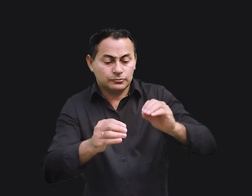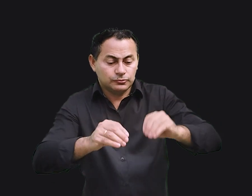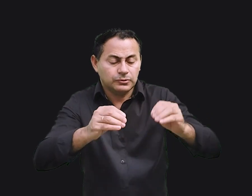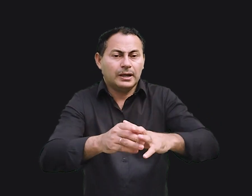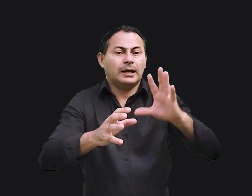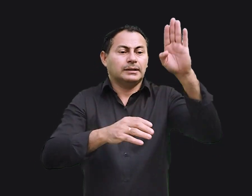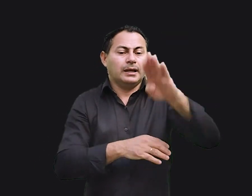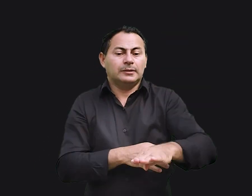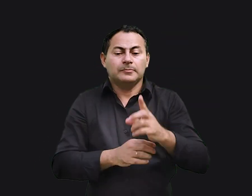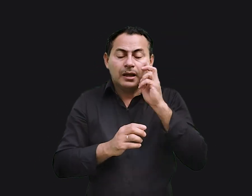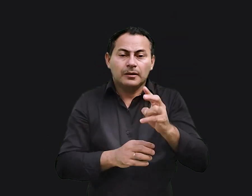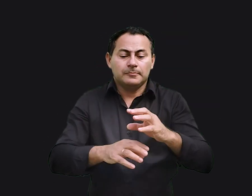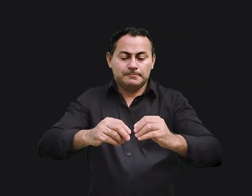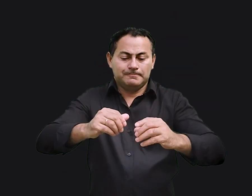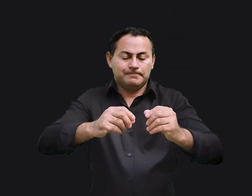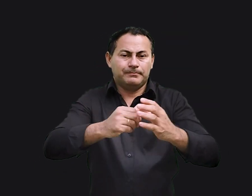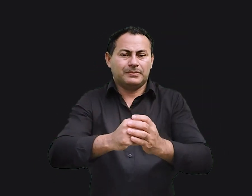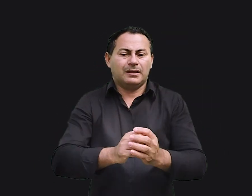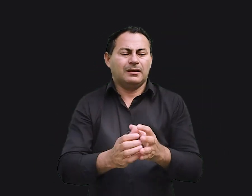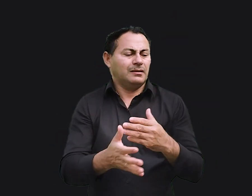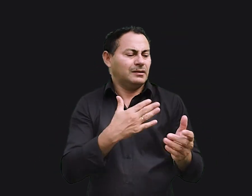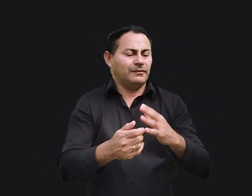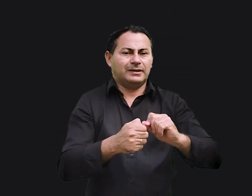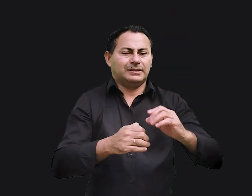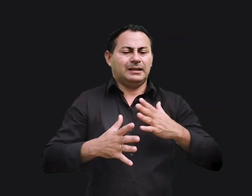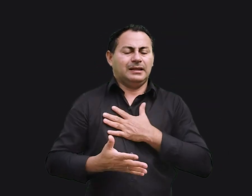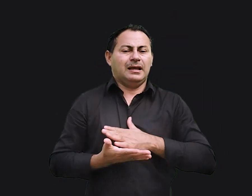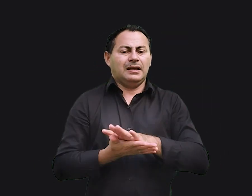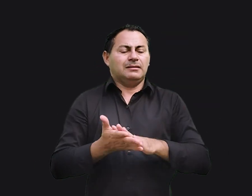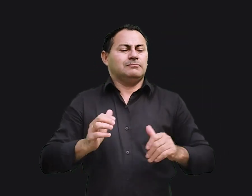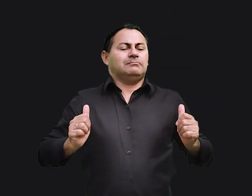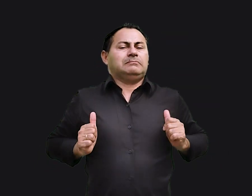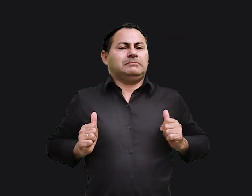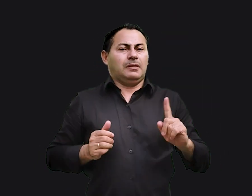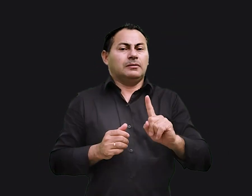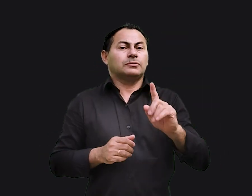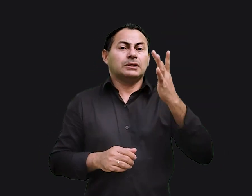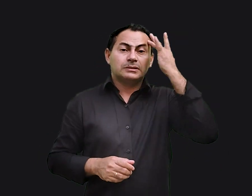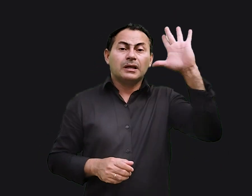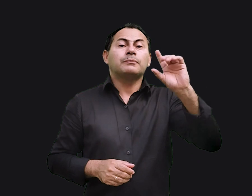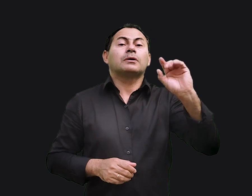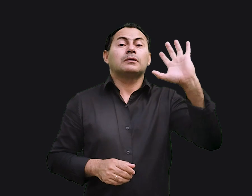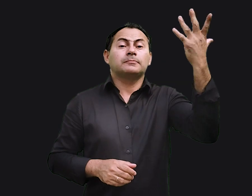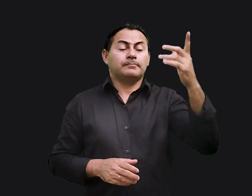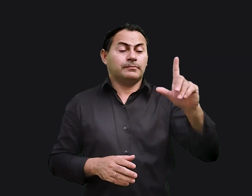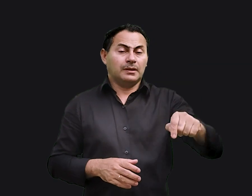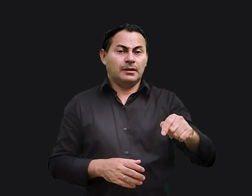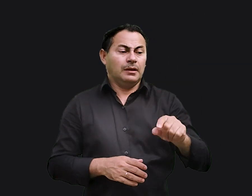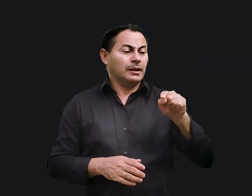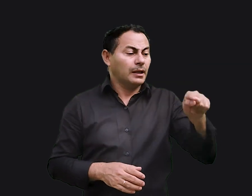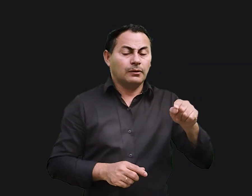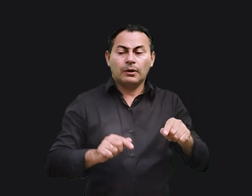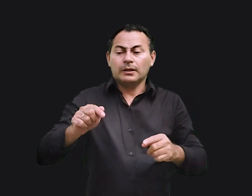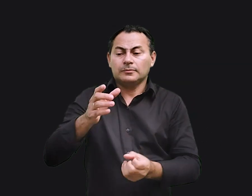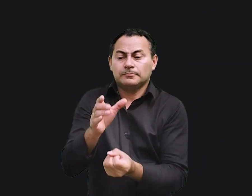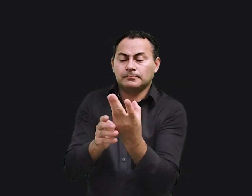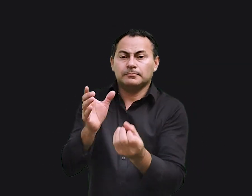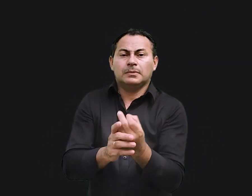entardecer não deixe as suas mãos ficarem à toa pois você não sabe o que acontecerá, se esta ou aquela produzirá